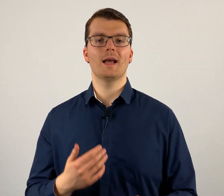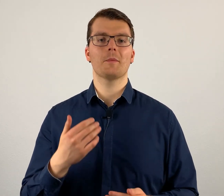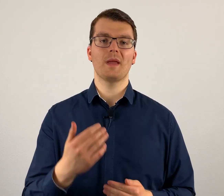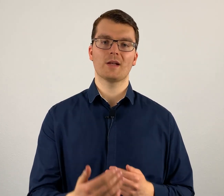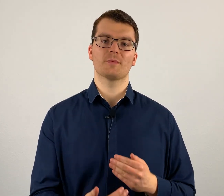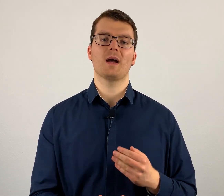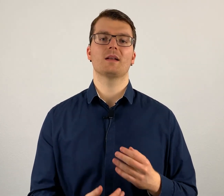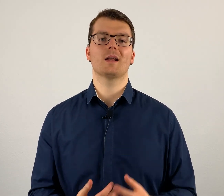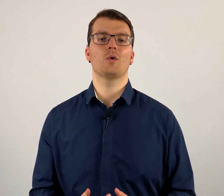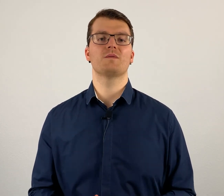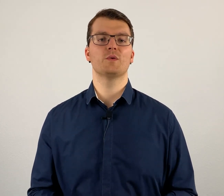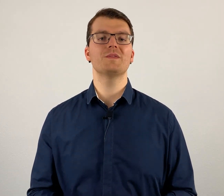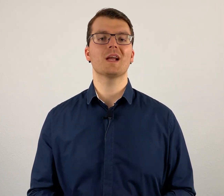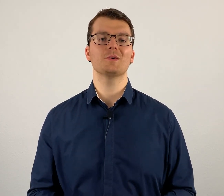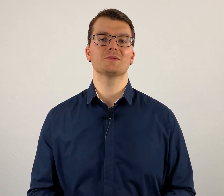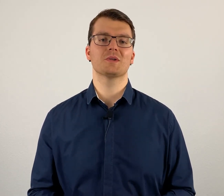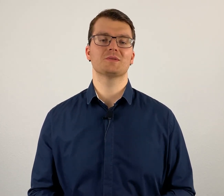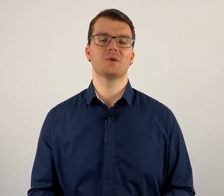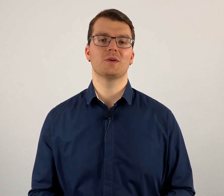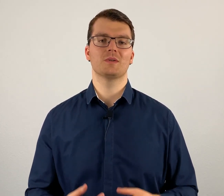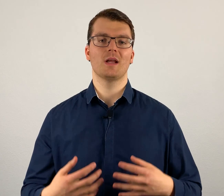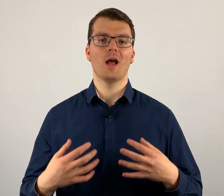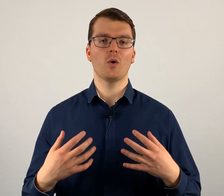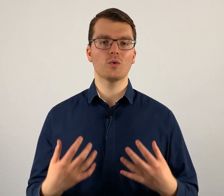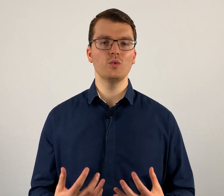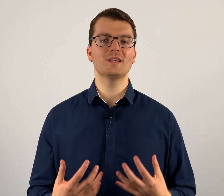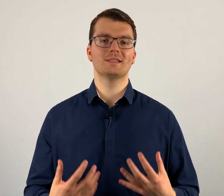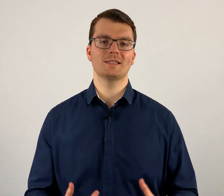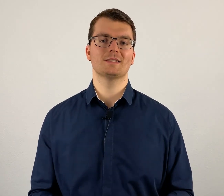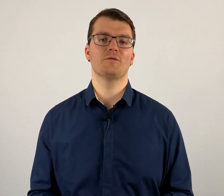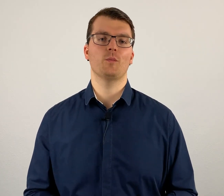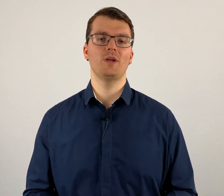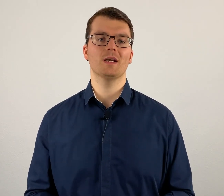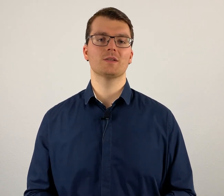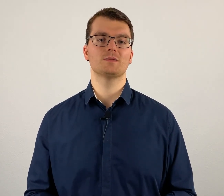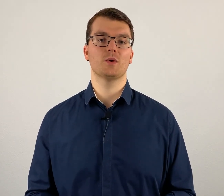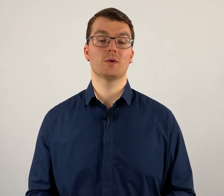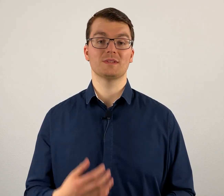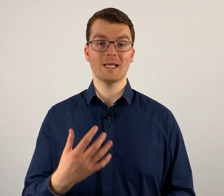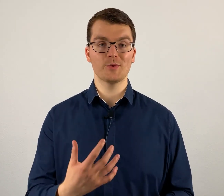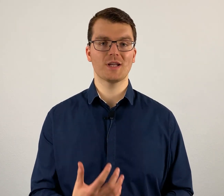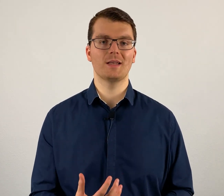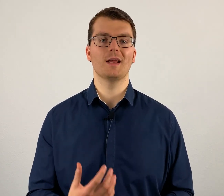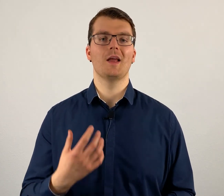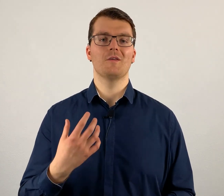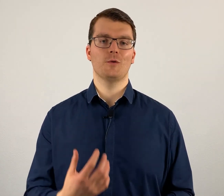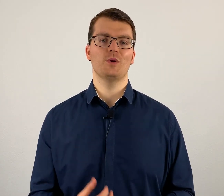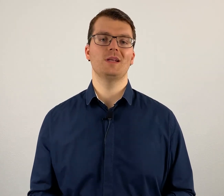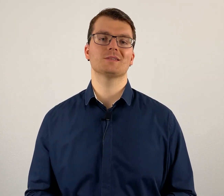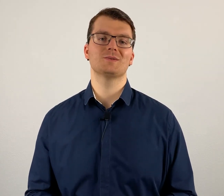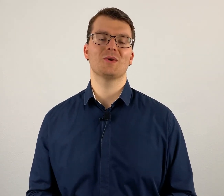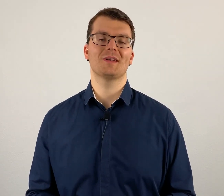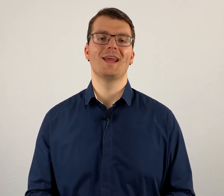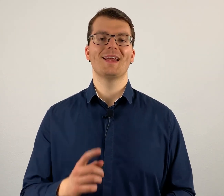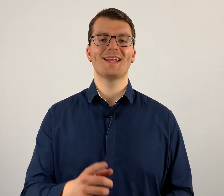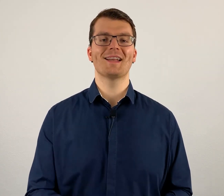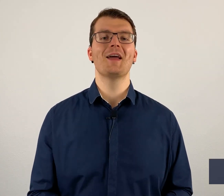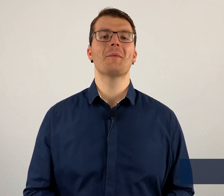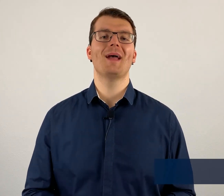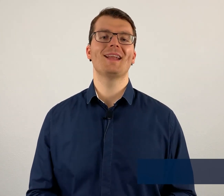der Gebärdensprache dann auch vernünftig ausdrücken zu können und auch gute Sätze formulieren zu können und selbstständig formulieren zu können, dann melde